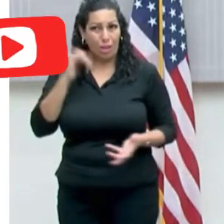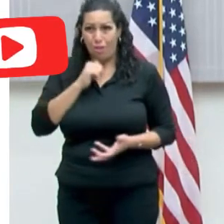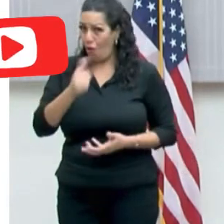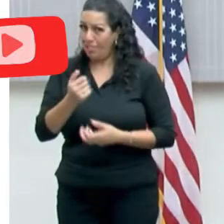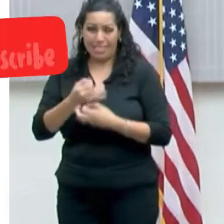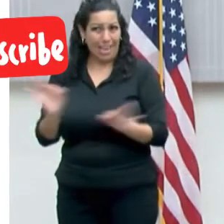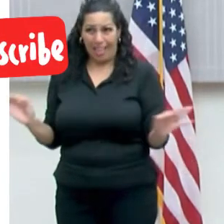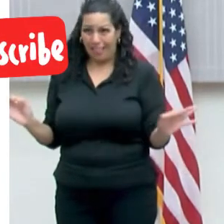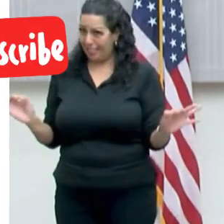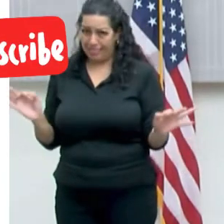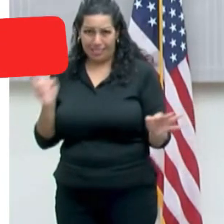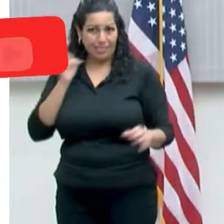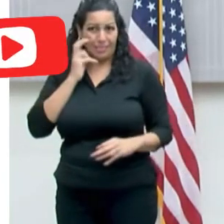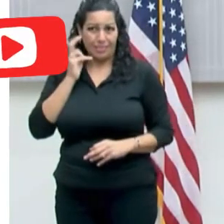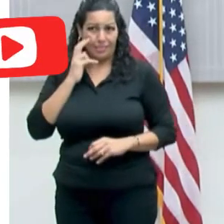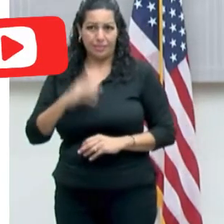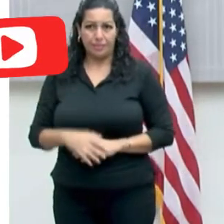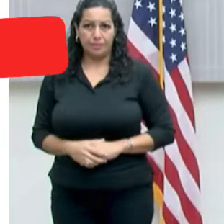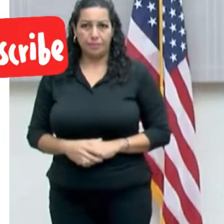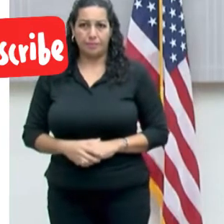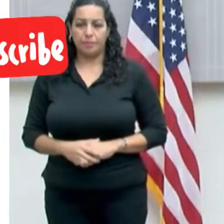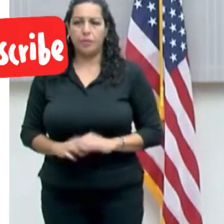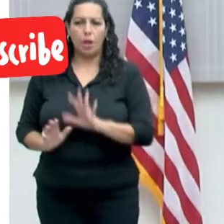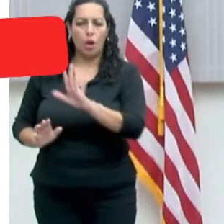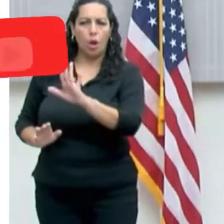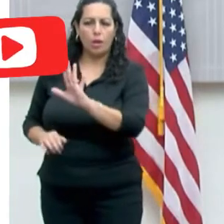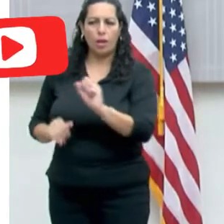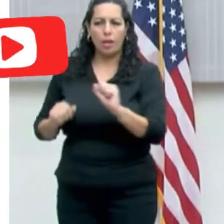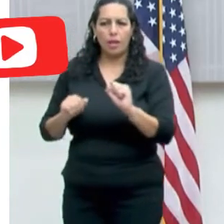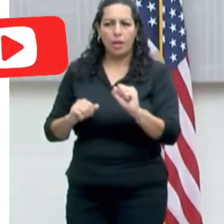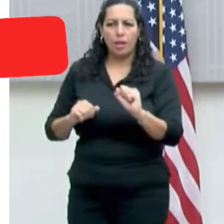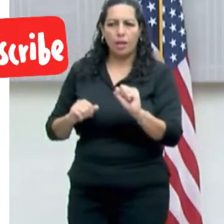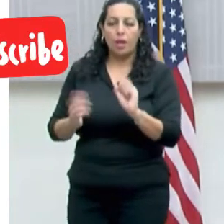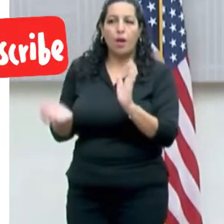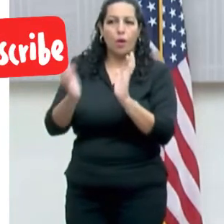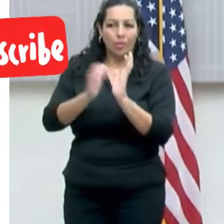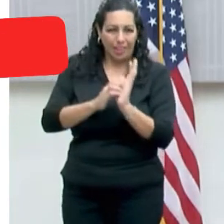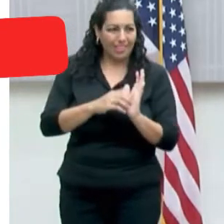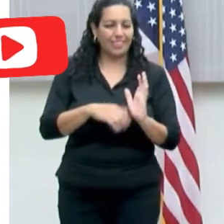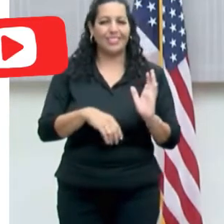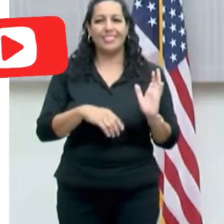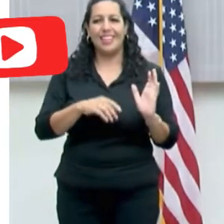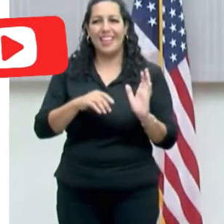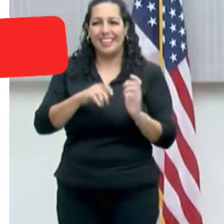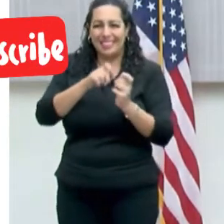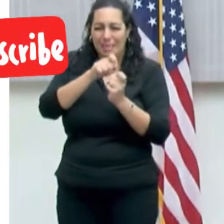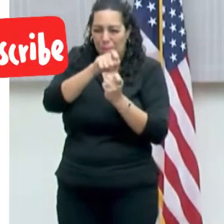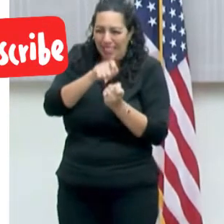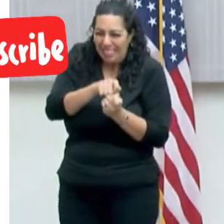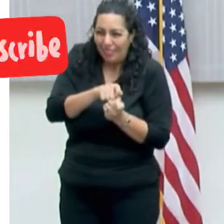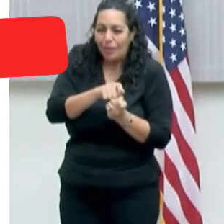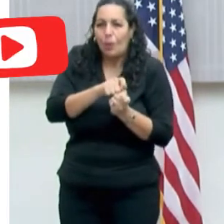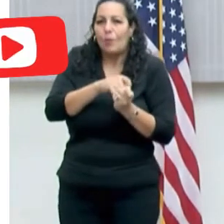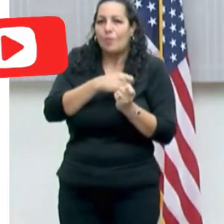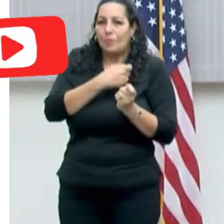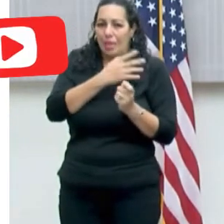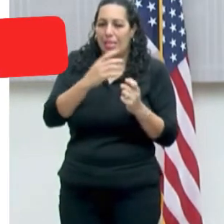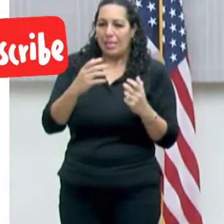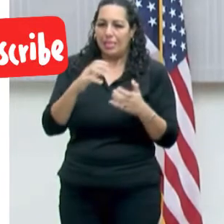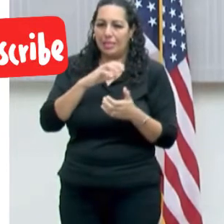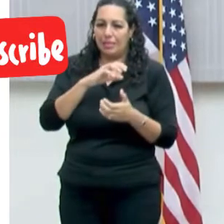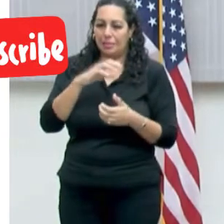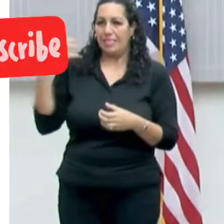todo el mundo. Esa es la primera pregunta. Bueno, vamos a hablar, en cuanto a pruebas, y otra vez el secretario entra en el detalle. En los